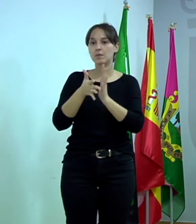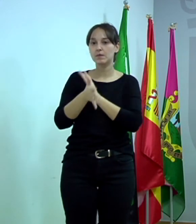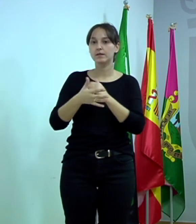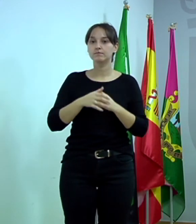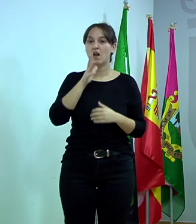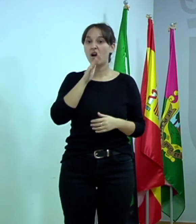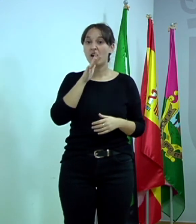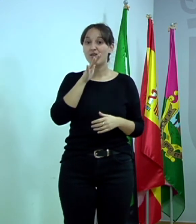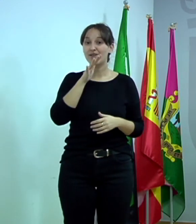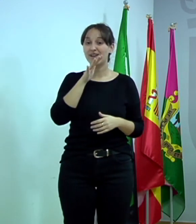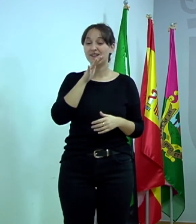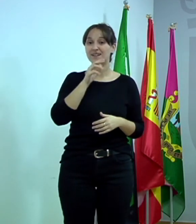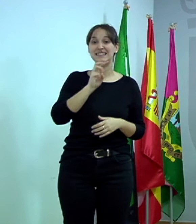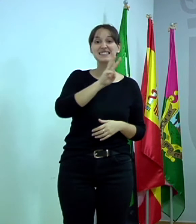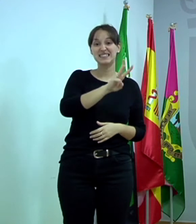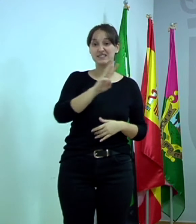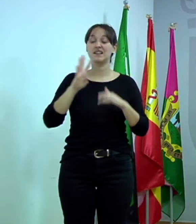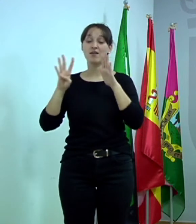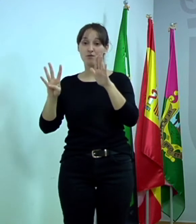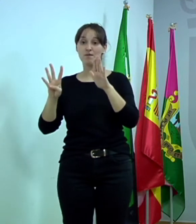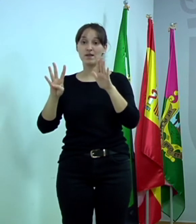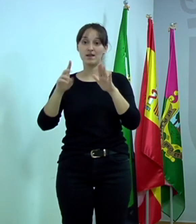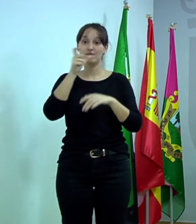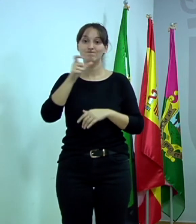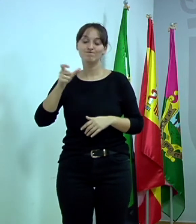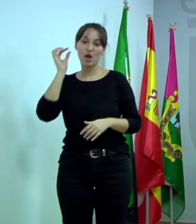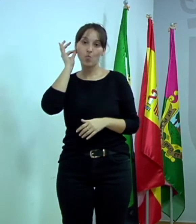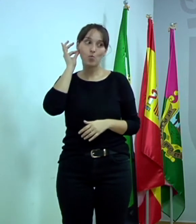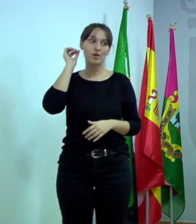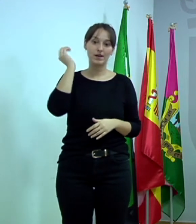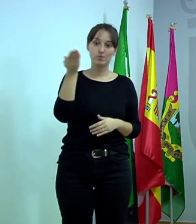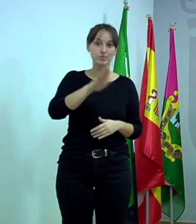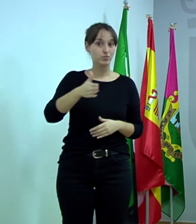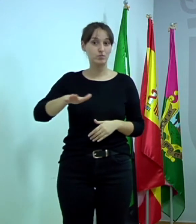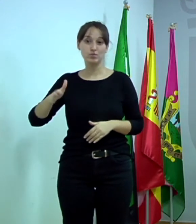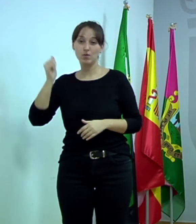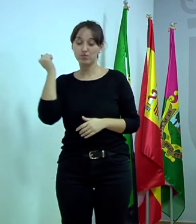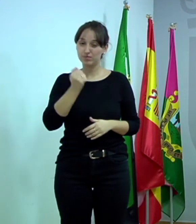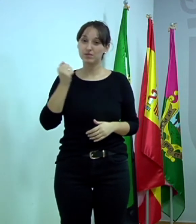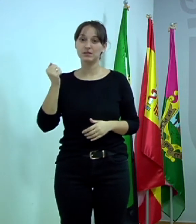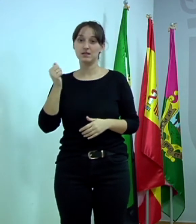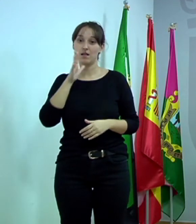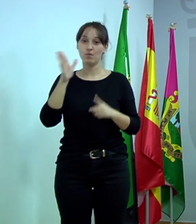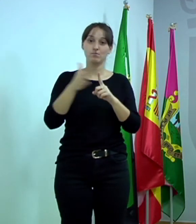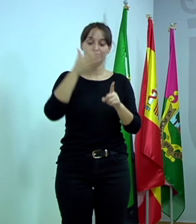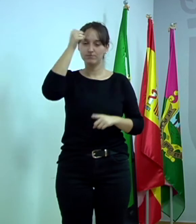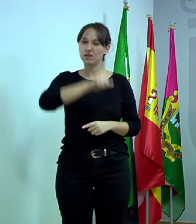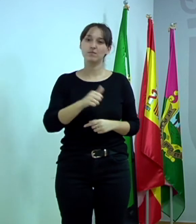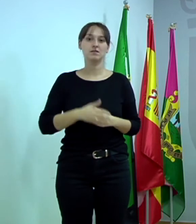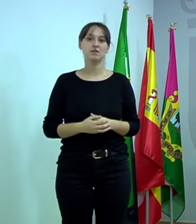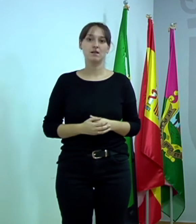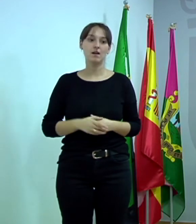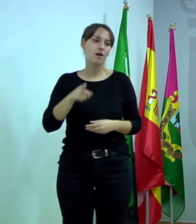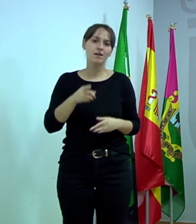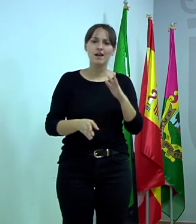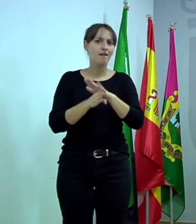el 2003, y que hay que seguir trabajando en esta materia porque está claro que es algo que se tiene